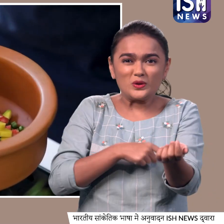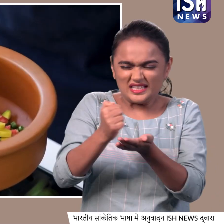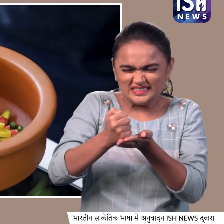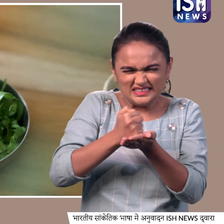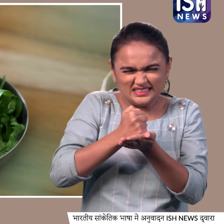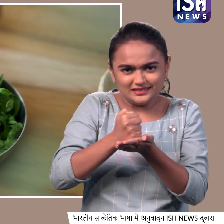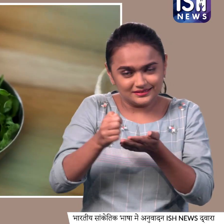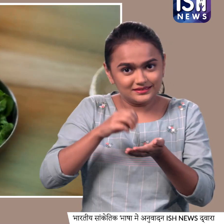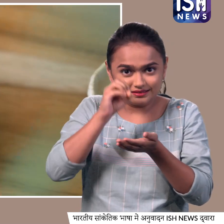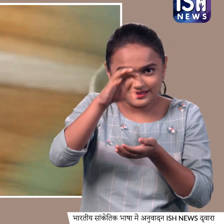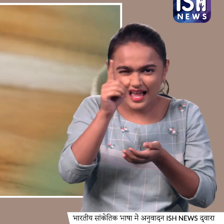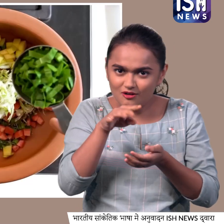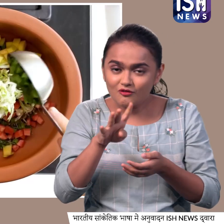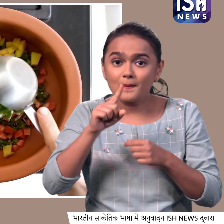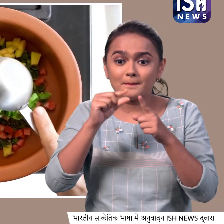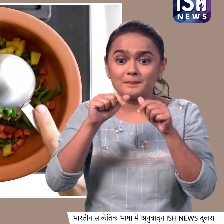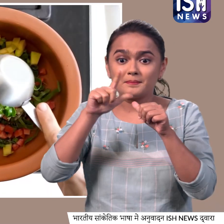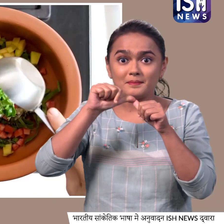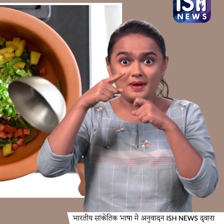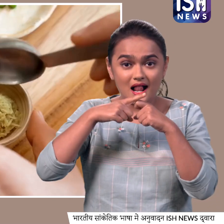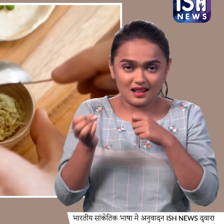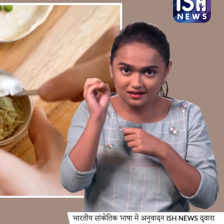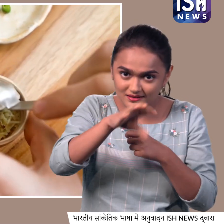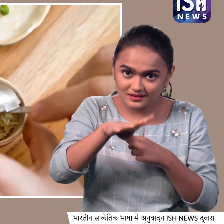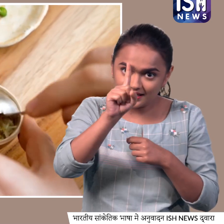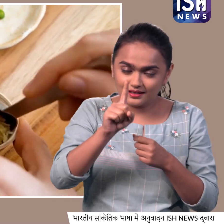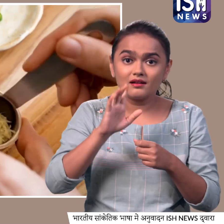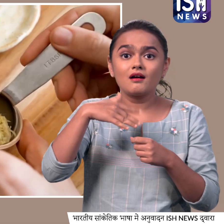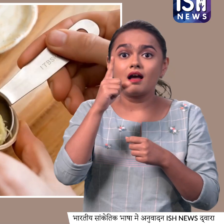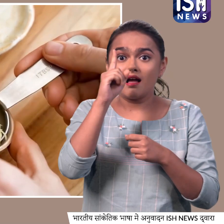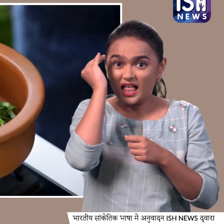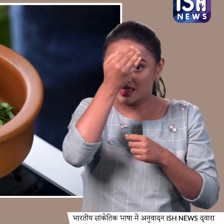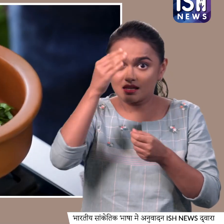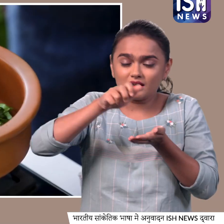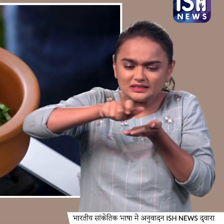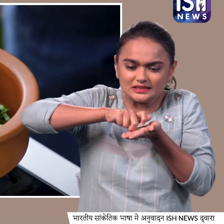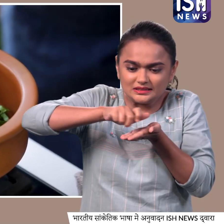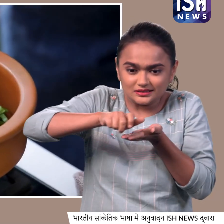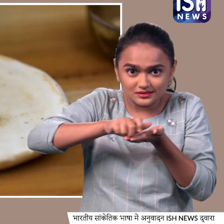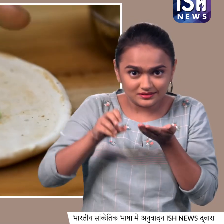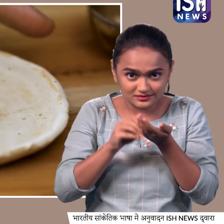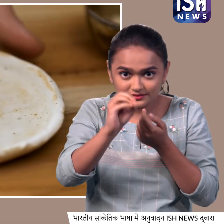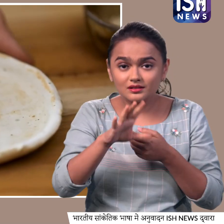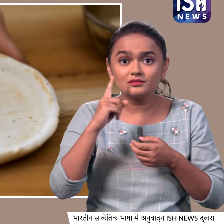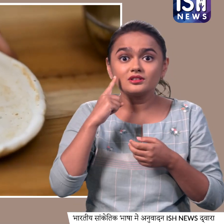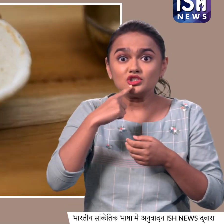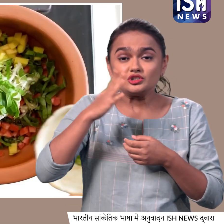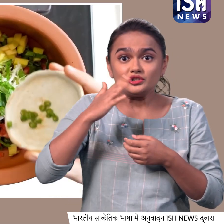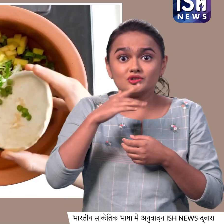एक चोथाई कप पालक क का दुकस किया हुआ, आधी हरी मिट्च बारी